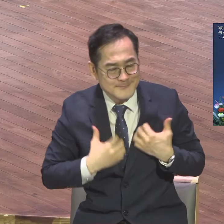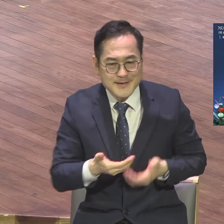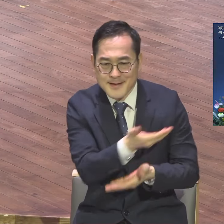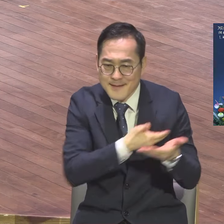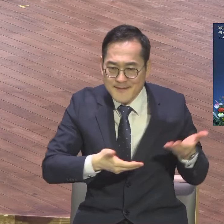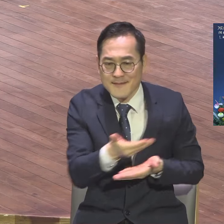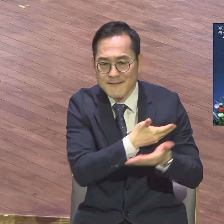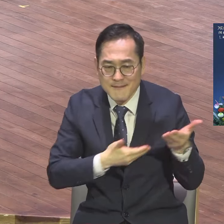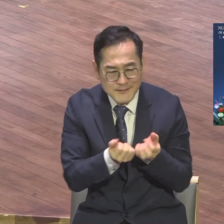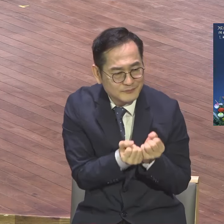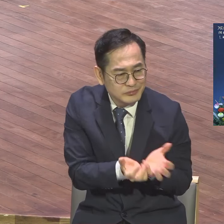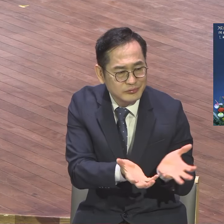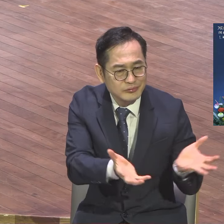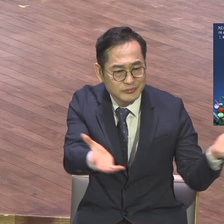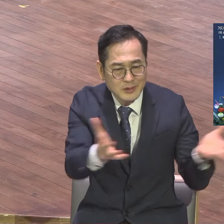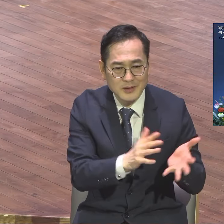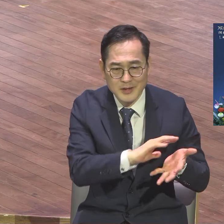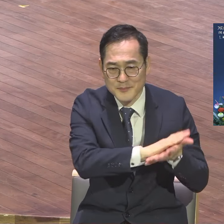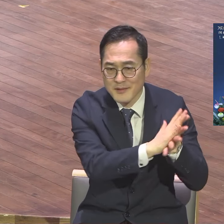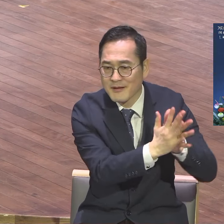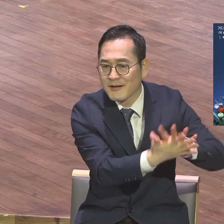있습니까? 현장을 바꾸어갑니다.